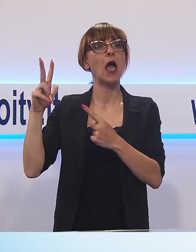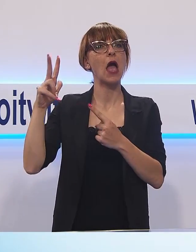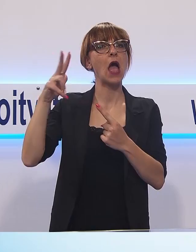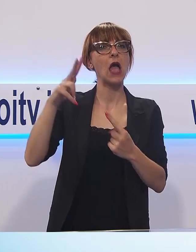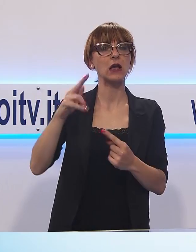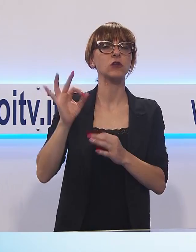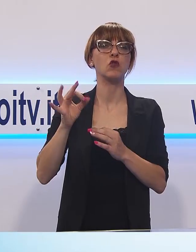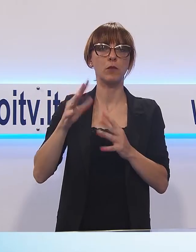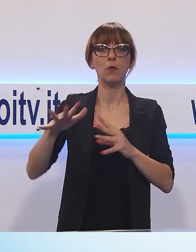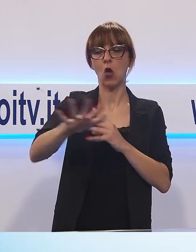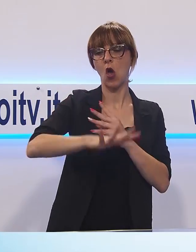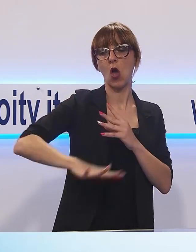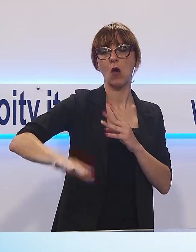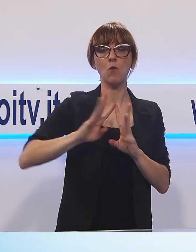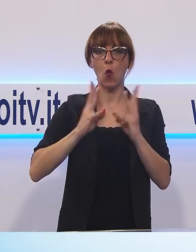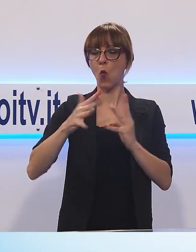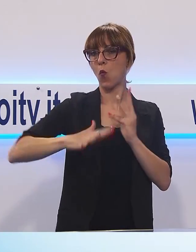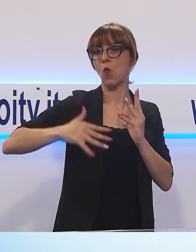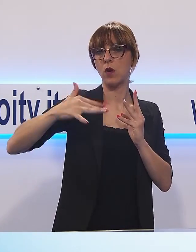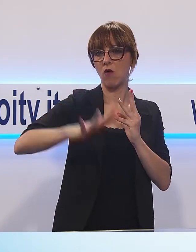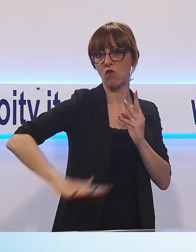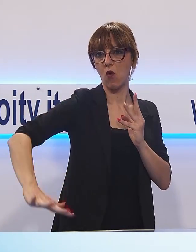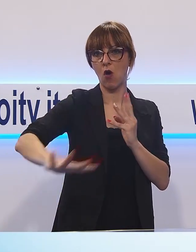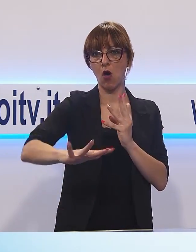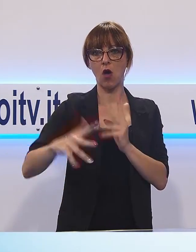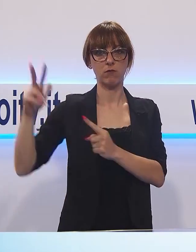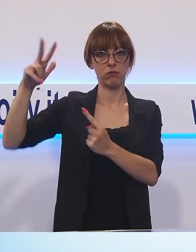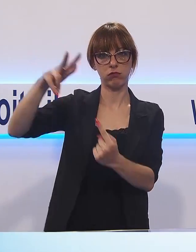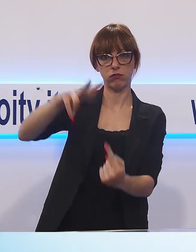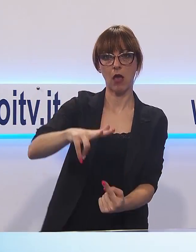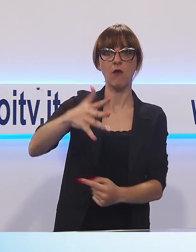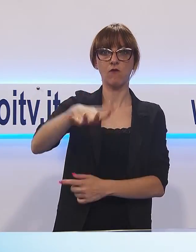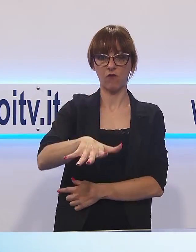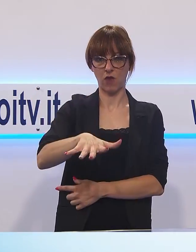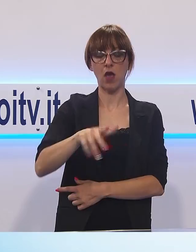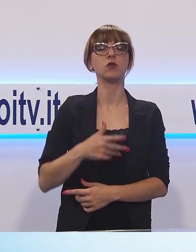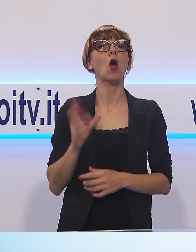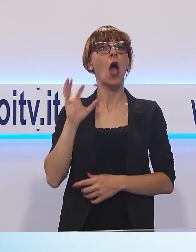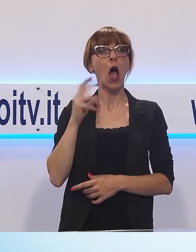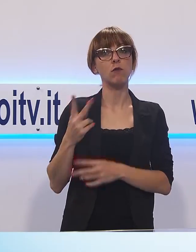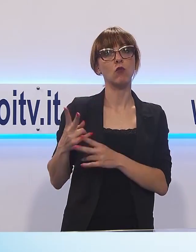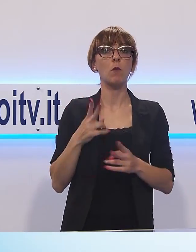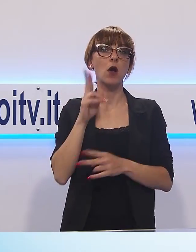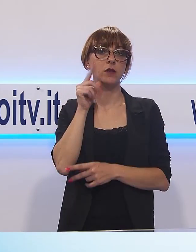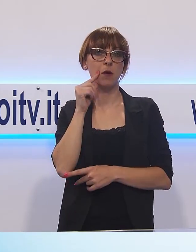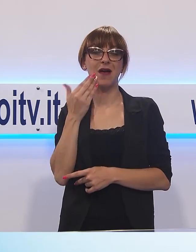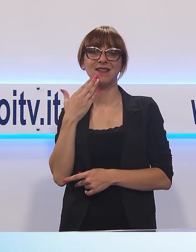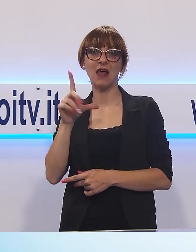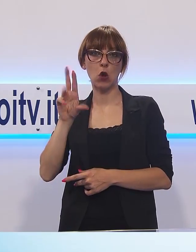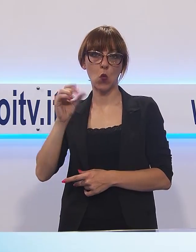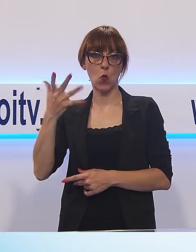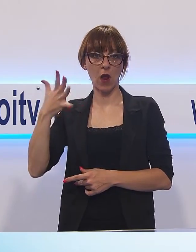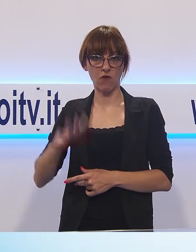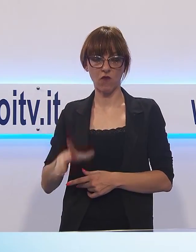atterrato sugli spalti, subito fuori il Baluardo. Un'ambulanza ha portato il padre al San Luca di Lucca. Nel salto giù dalle mura ha riportato